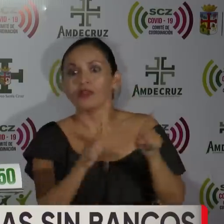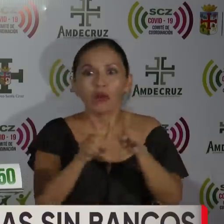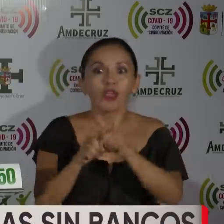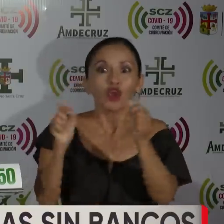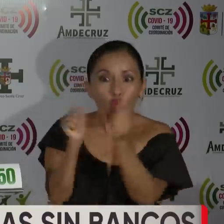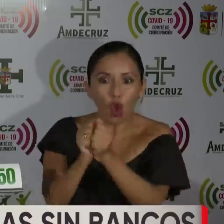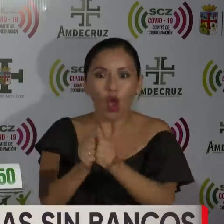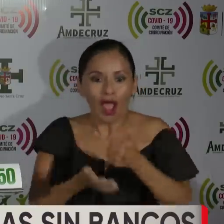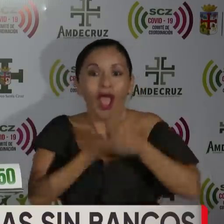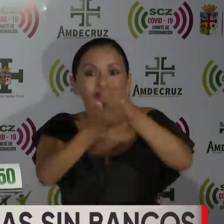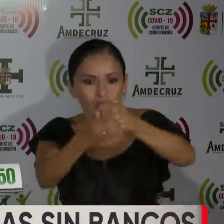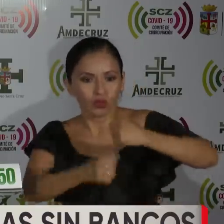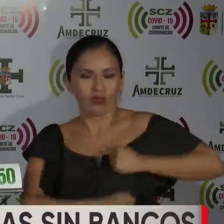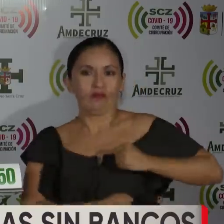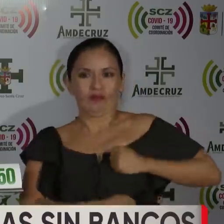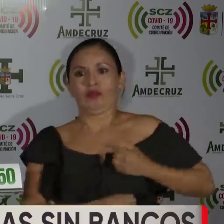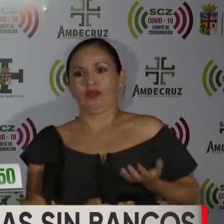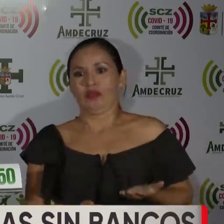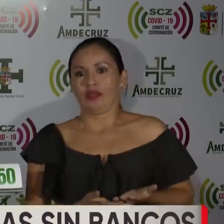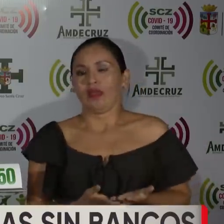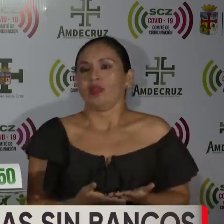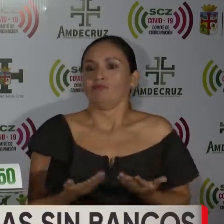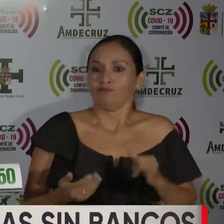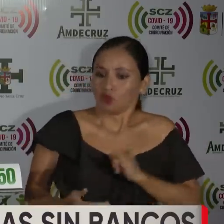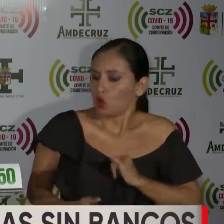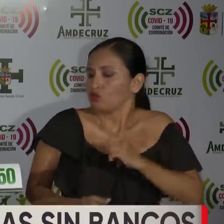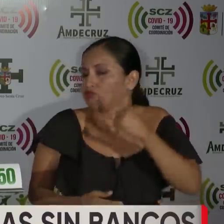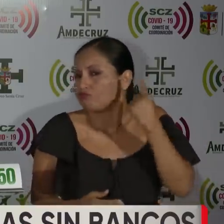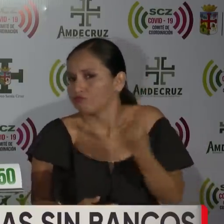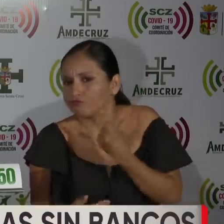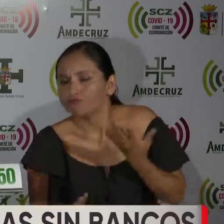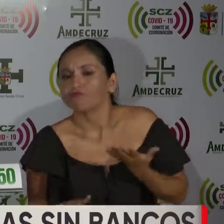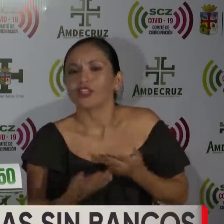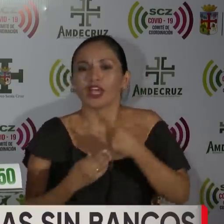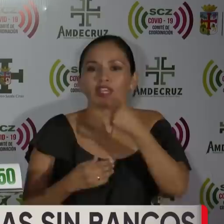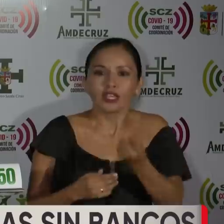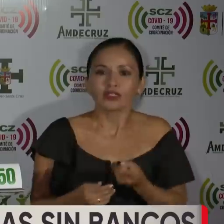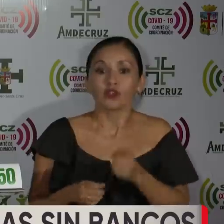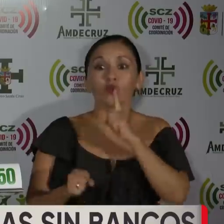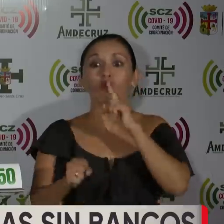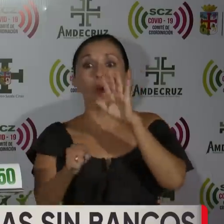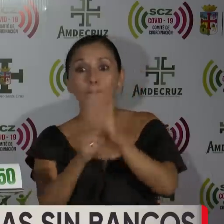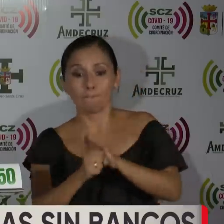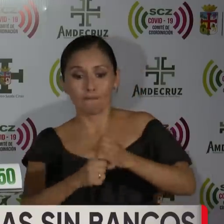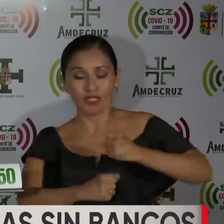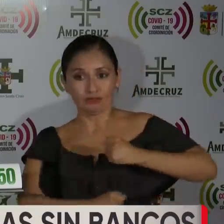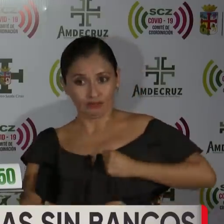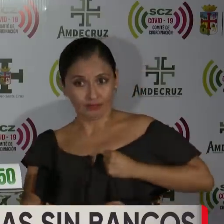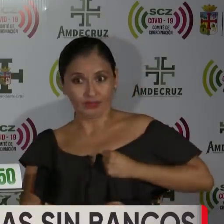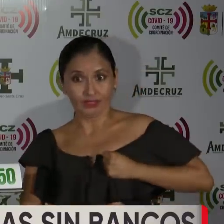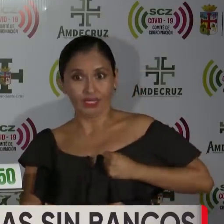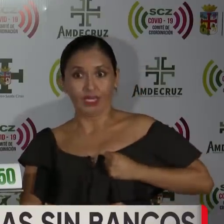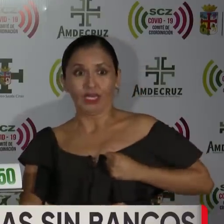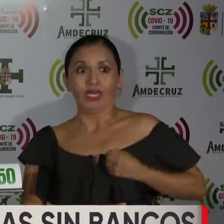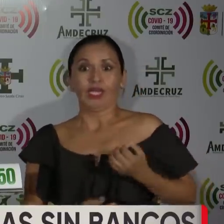con ayuda de nuestras Fuerzas Armadas. Yo simplemente decirles que el compromiso de las Fuerzas Armadas